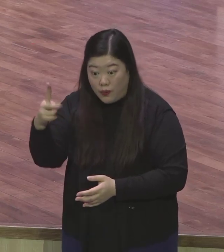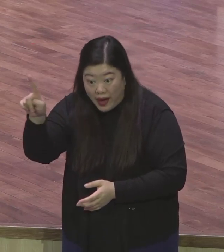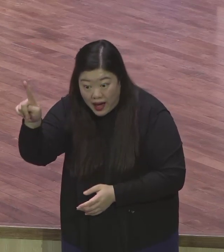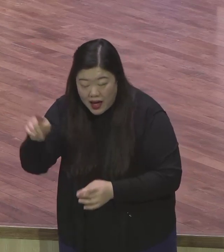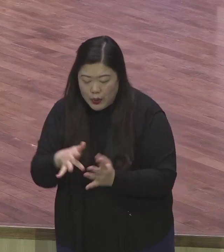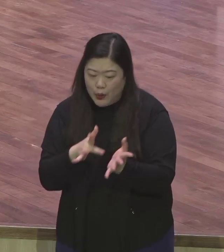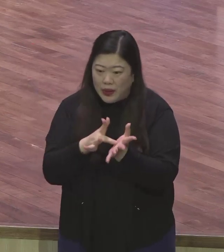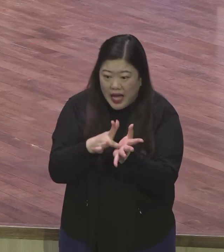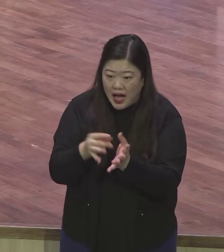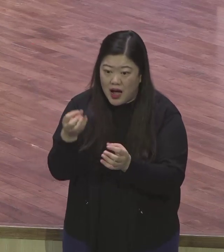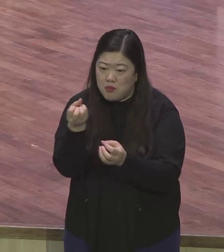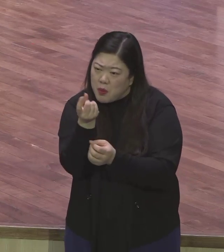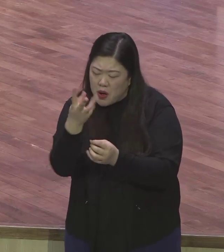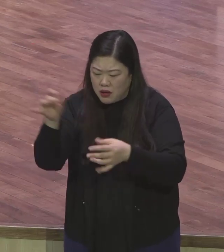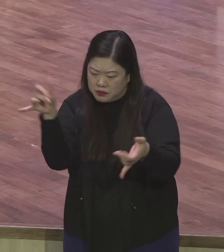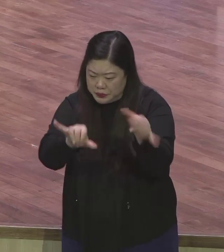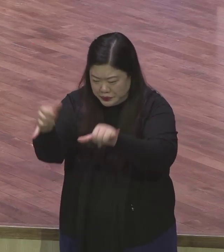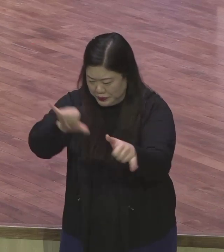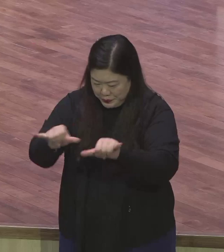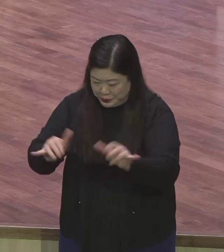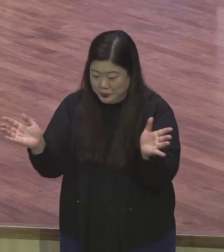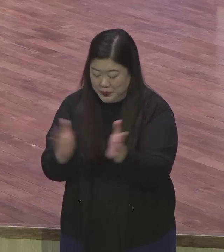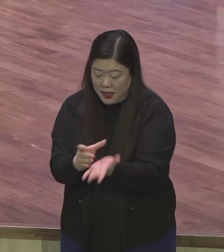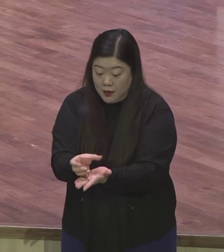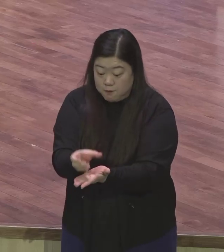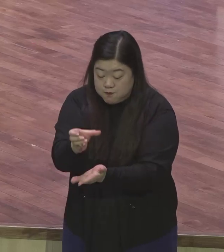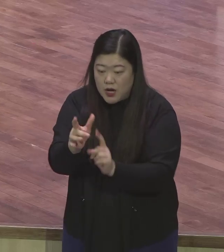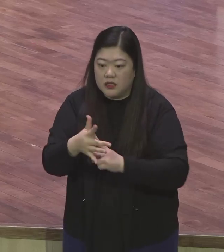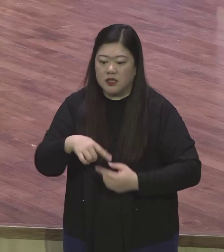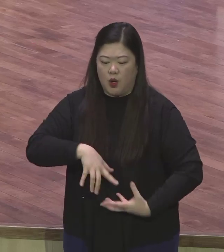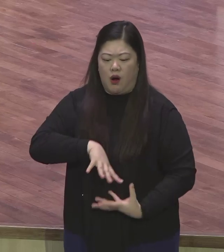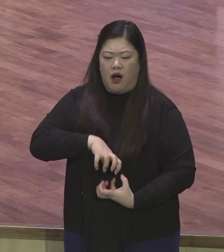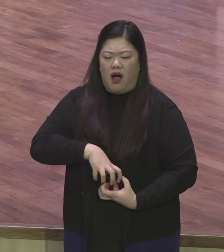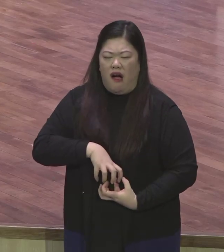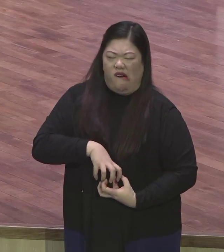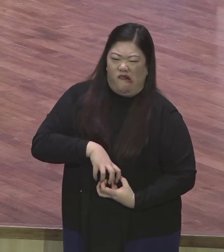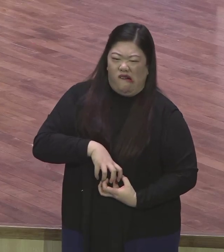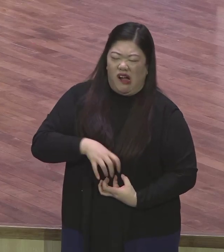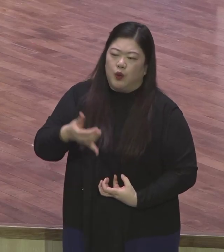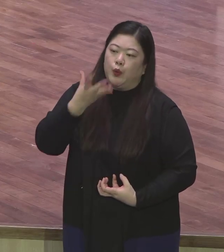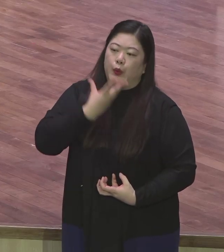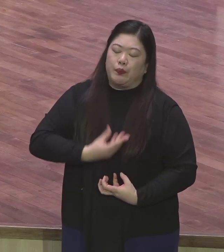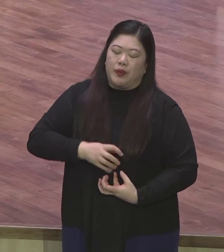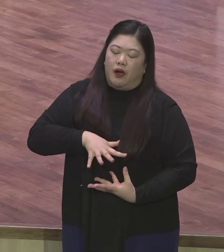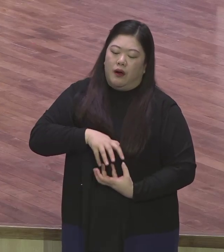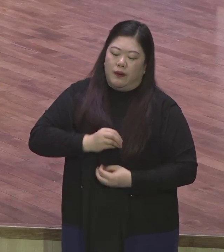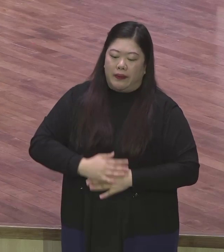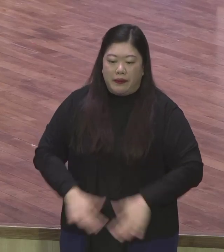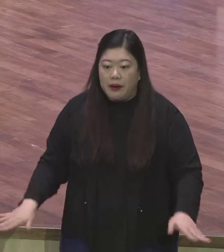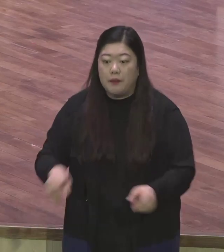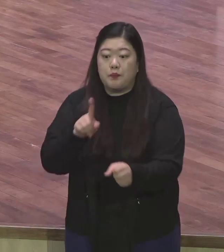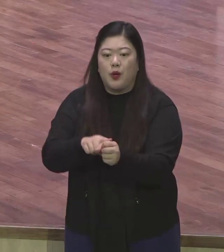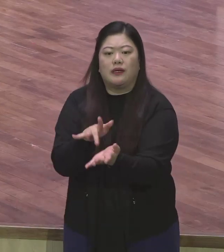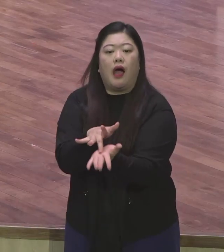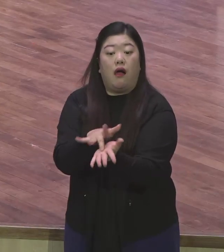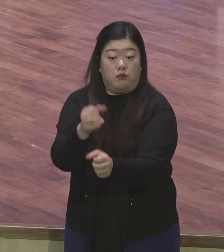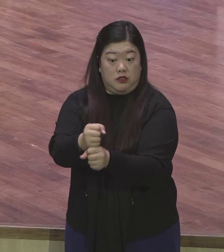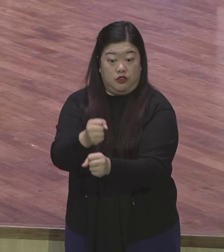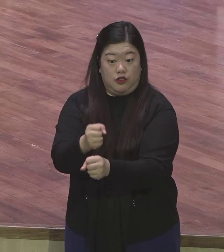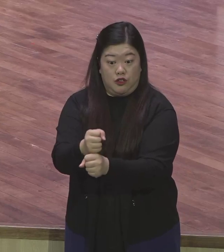소화제 대신으로 이렇게 처음에 이걸 제조를 해가지고 만들었는데 코카콜라라는